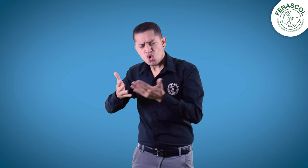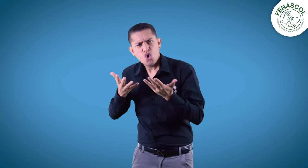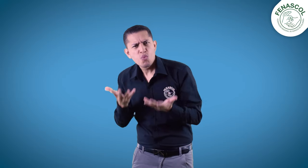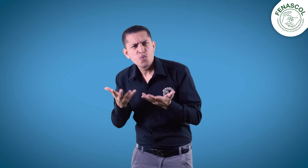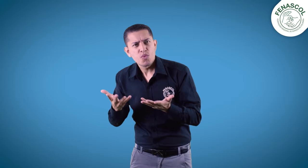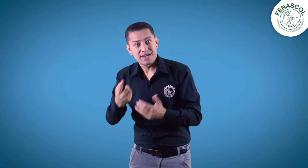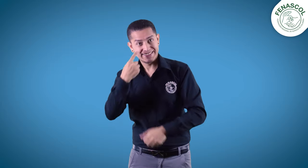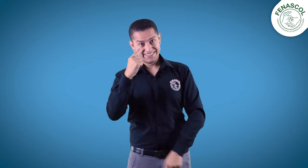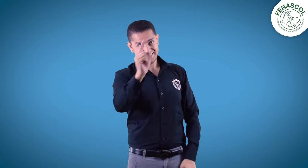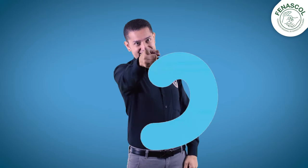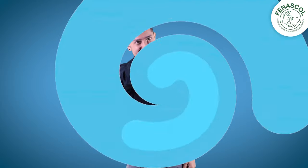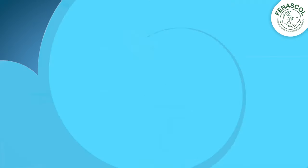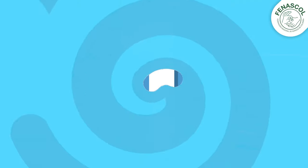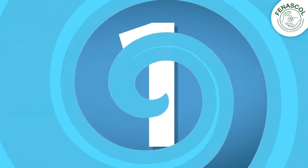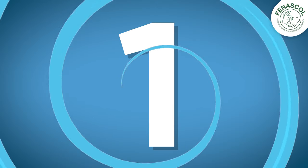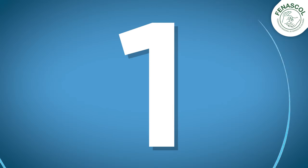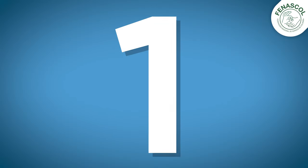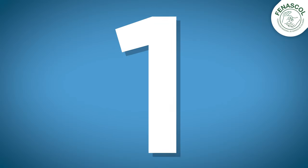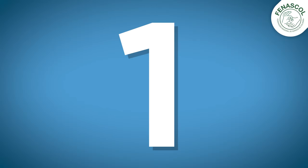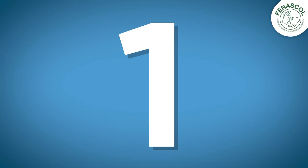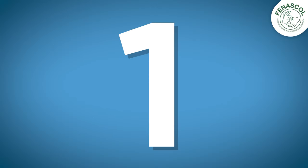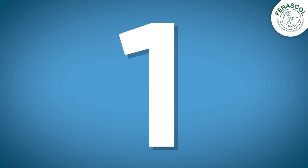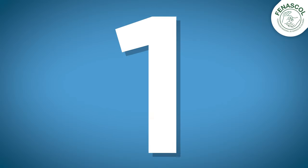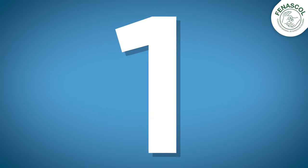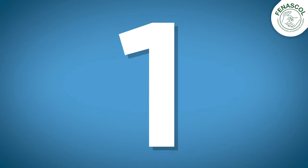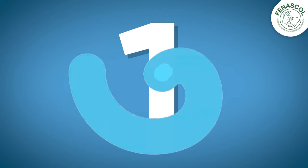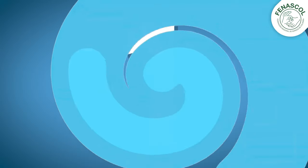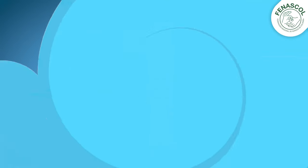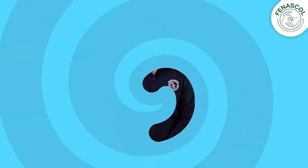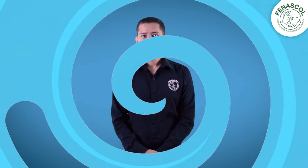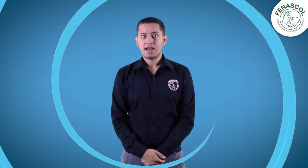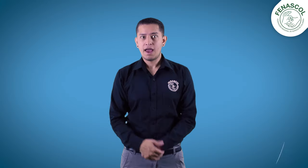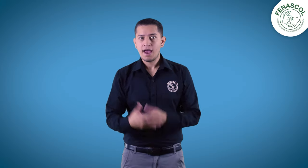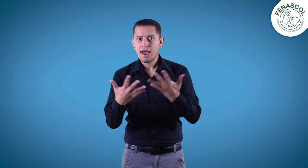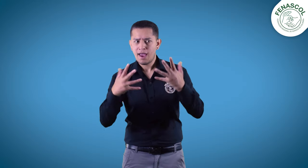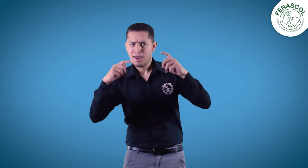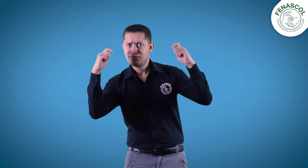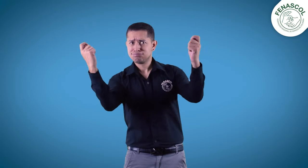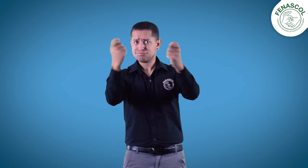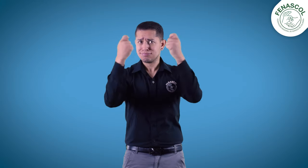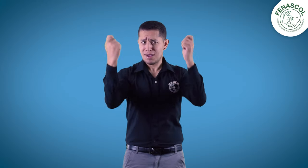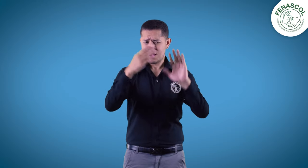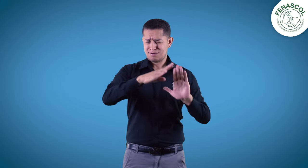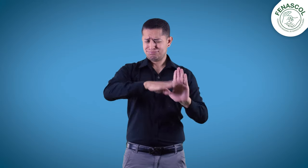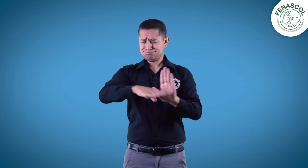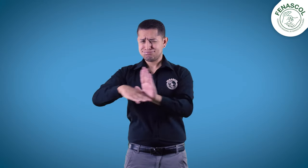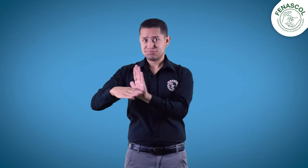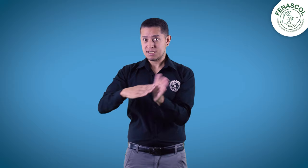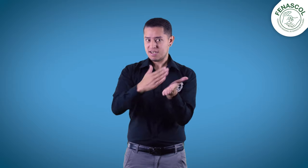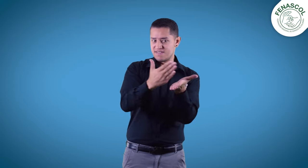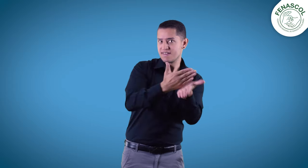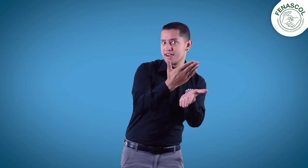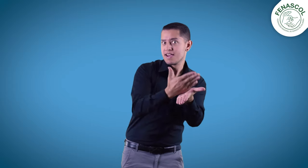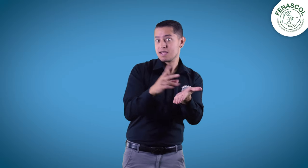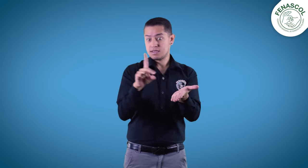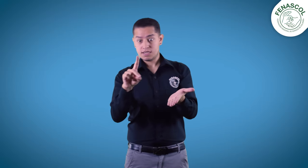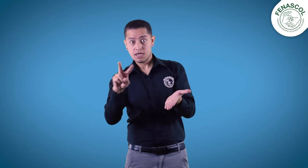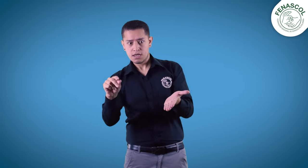El proceso de pago es el siguiente. 1. La promoción de libros y DVDs a bajo costo